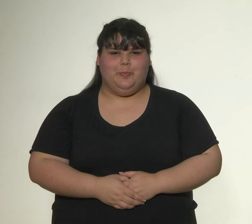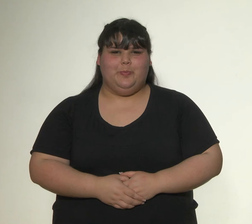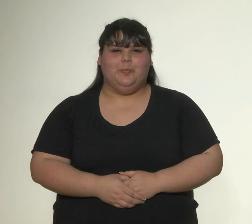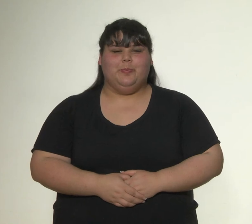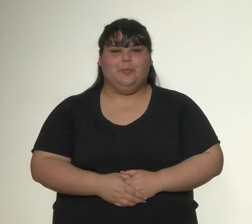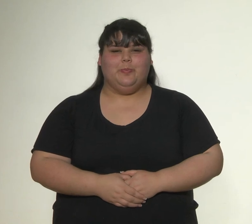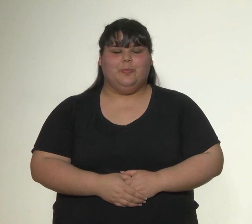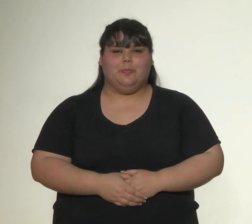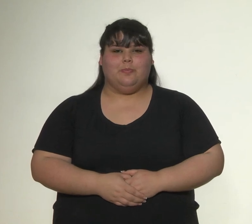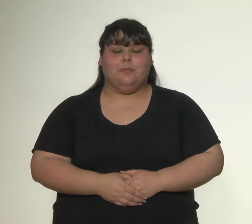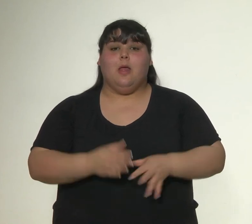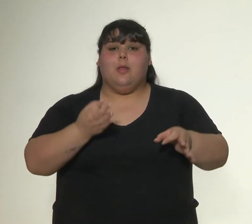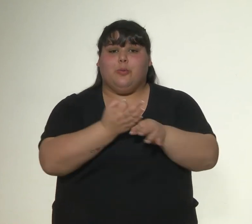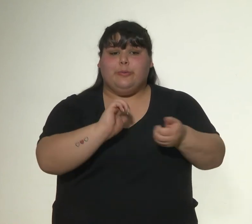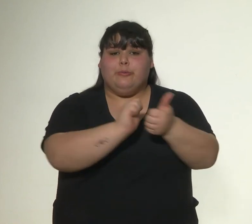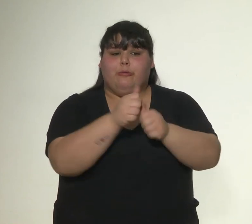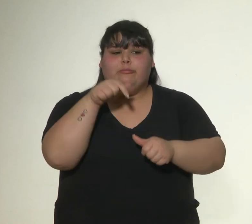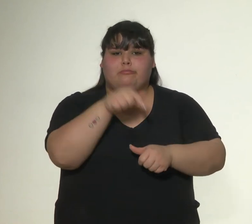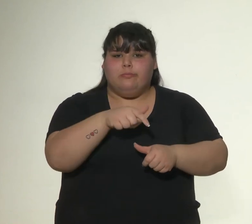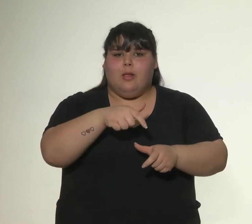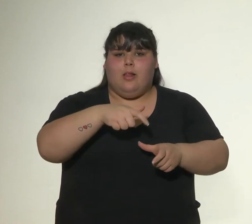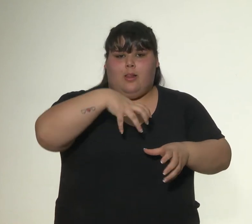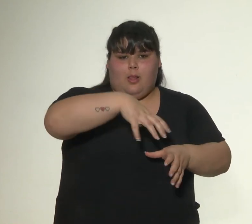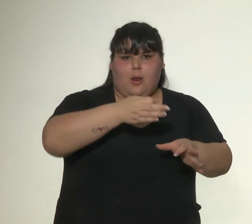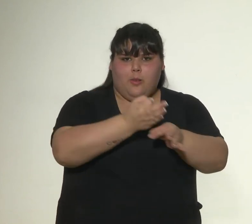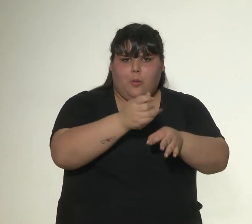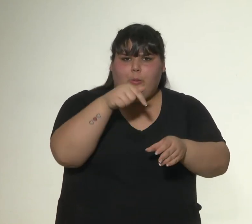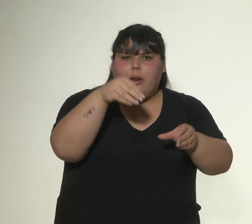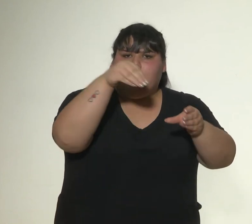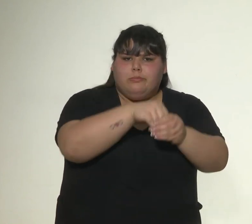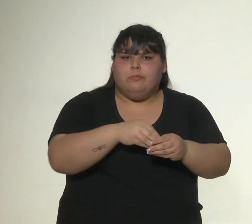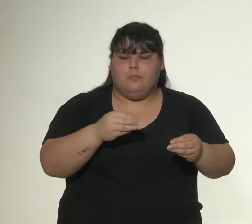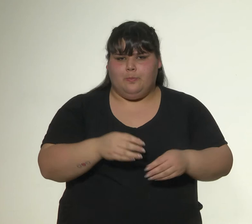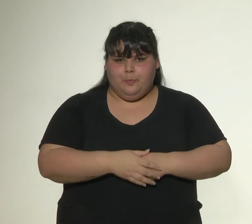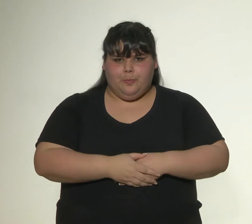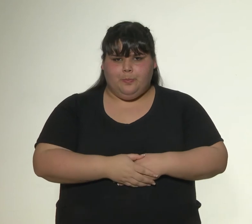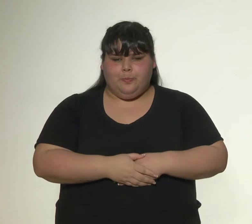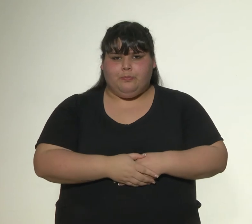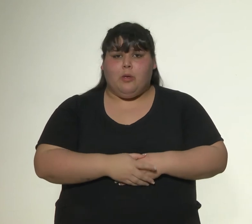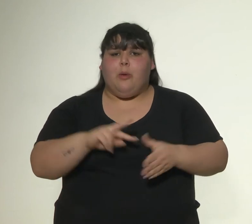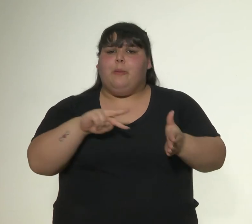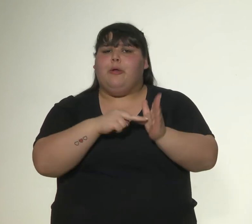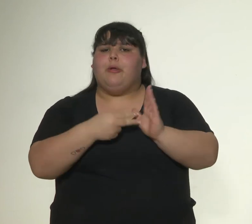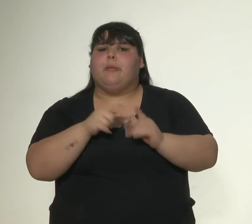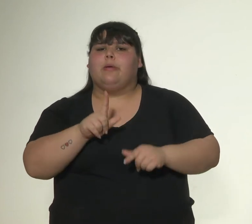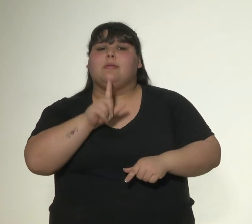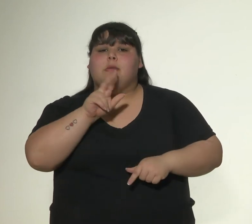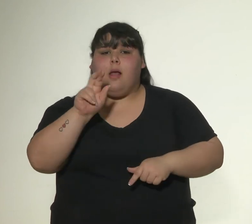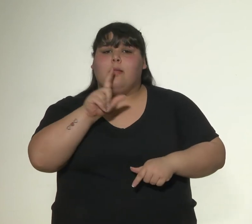La educación sexual en la escuela. La problemática de la trata debe